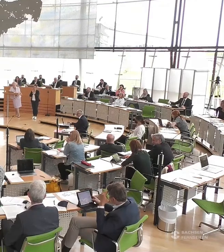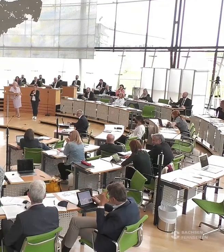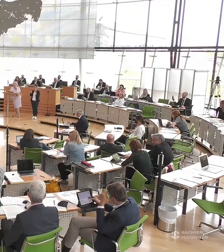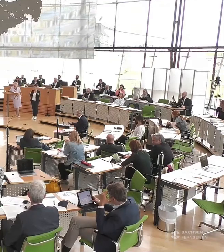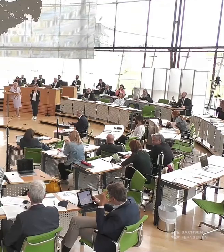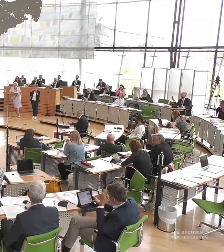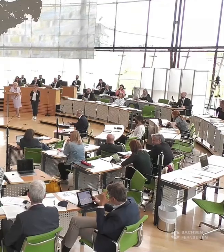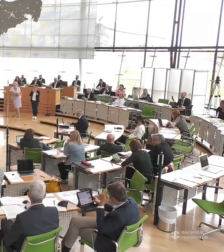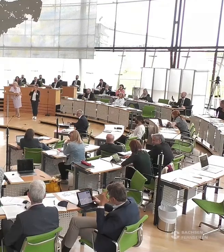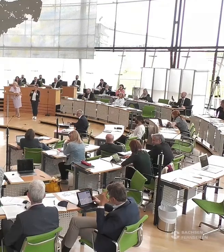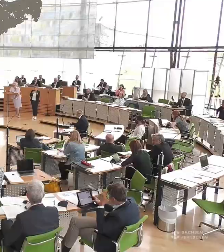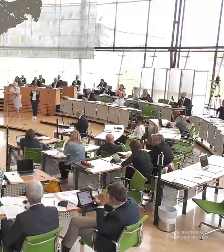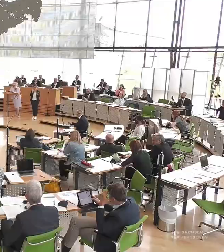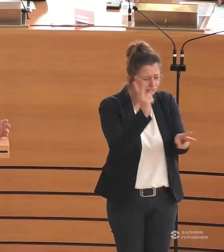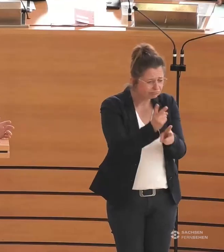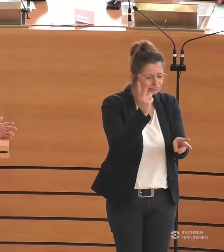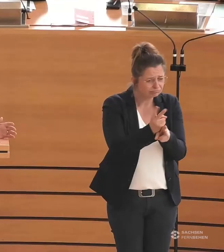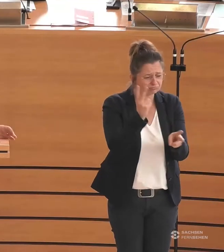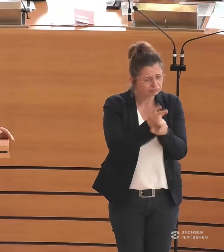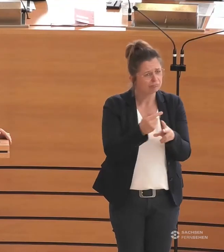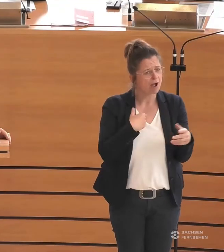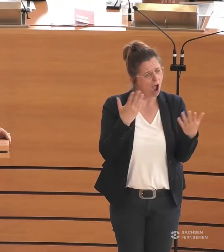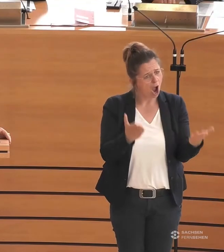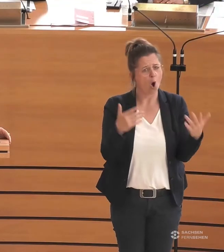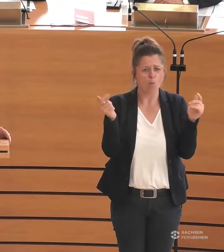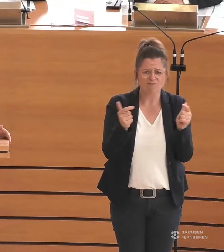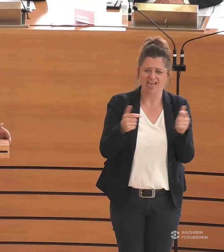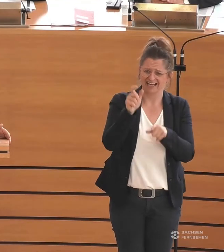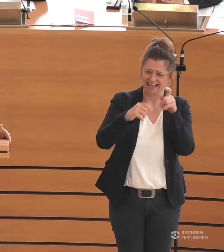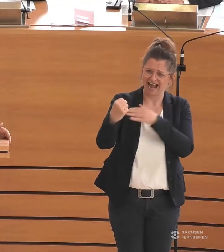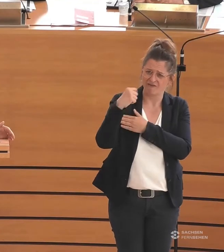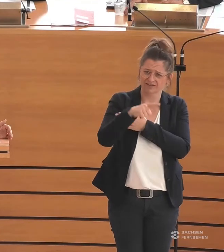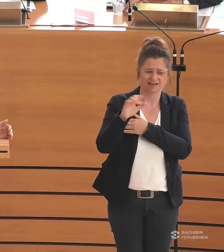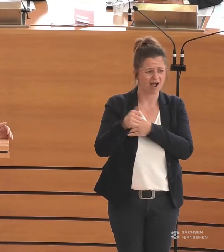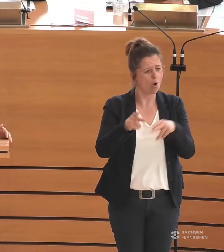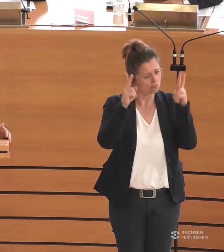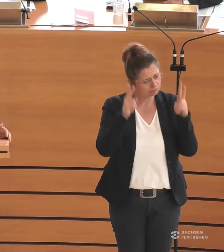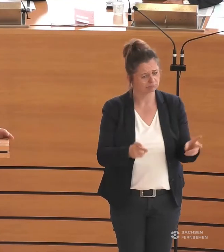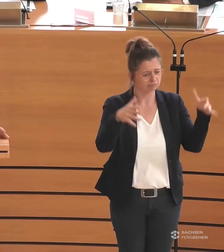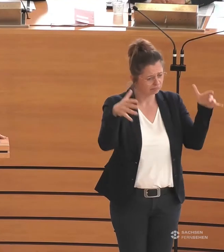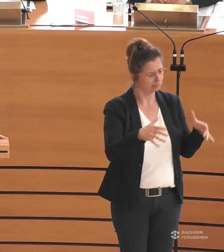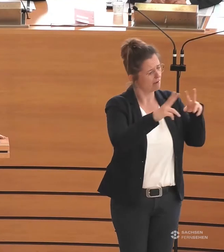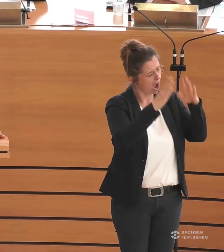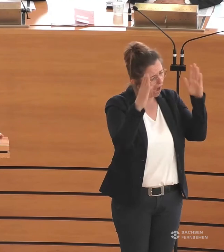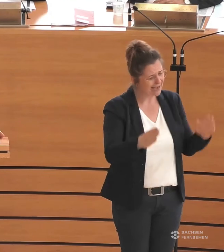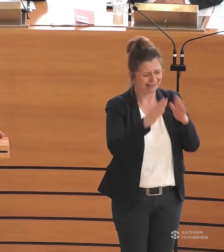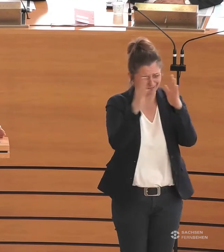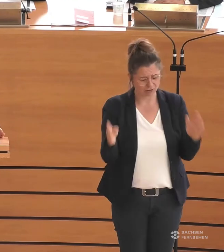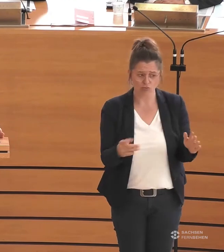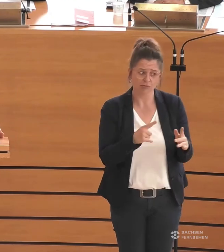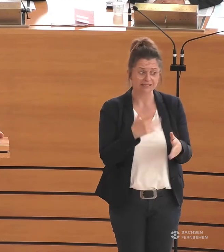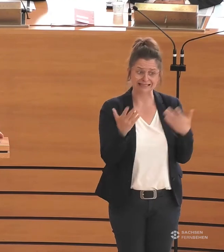mit ihren altbewährten, fleißigen, verständnisvollen Pflegekräften in ihren Einrichtungen den nicht immer